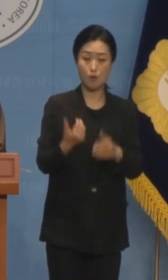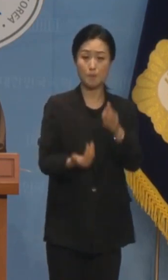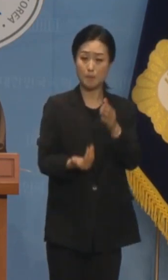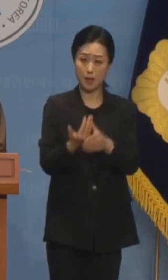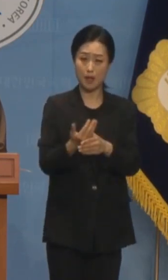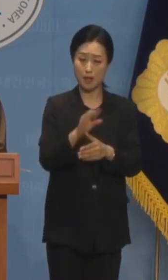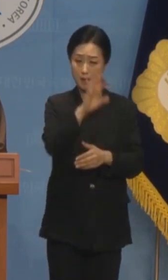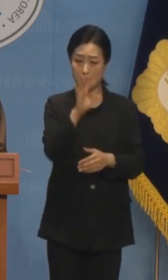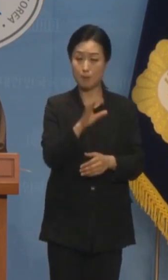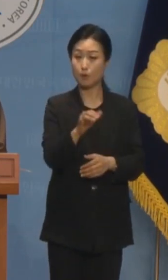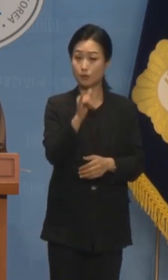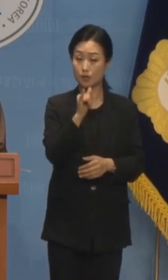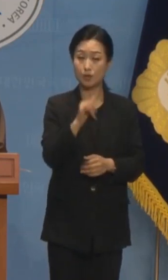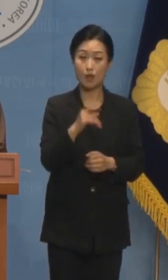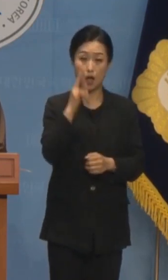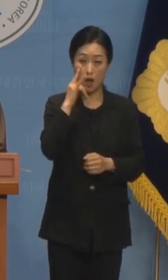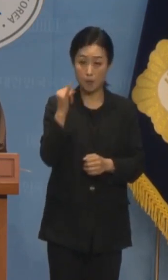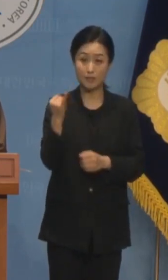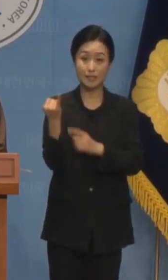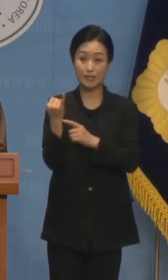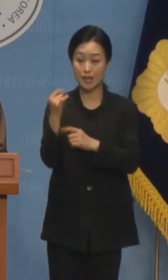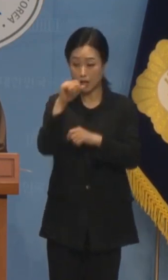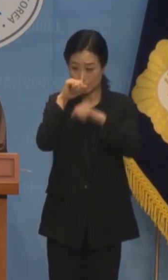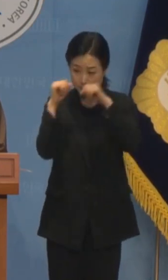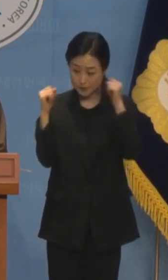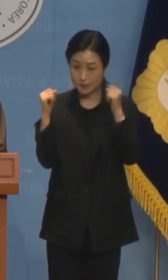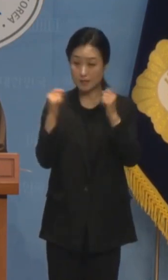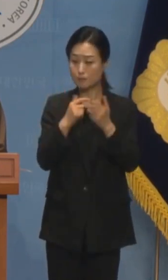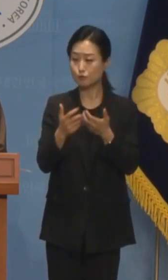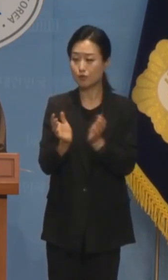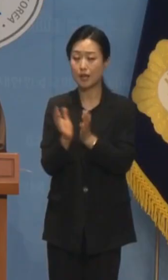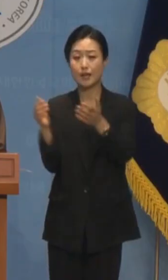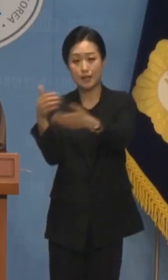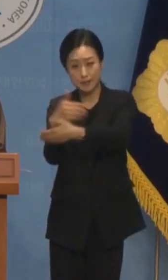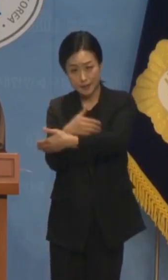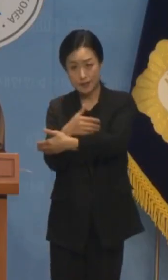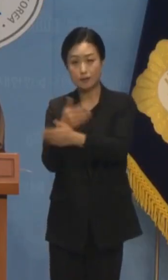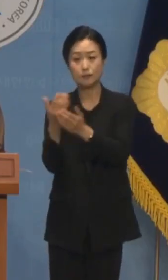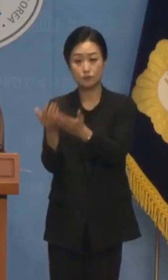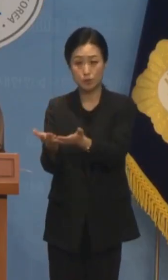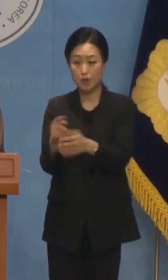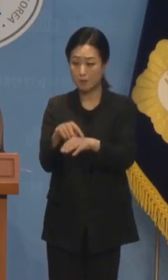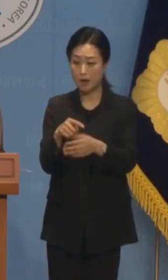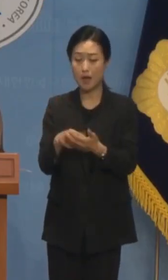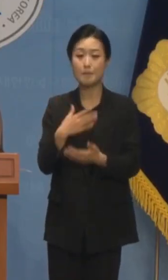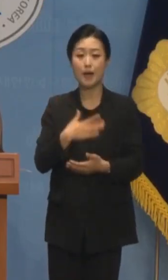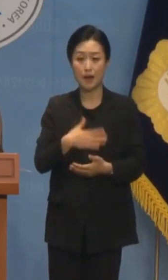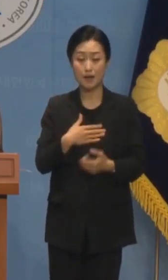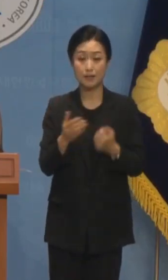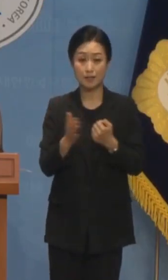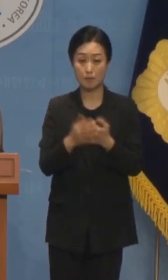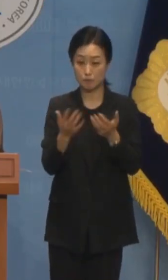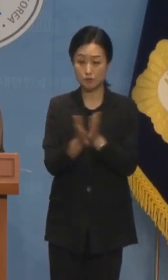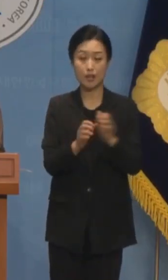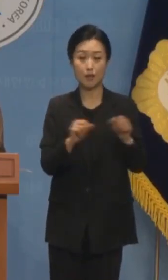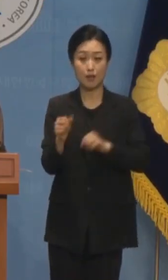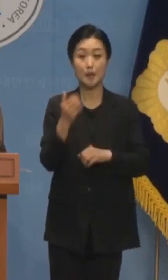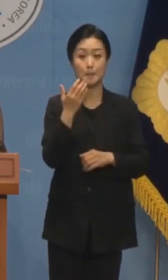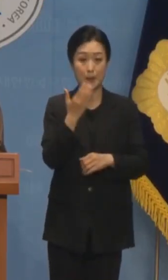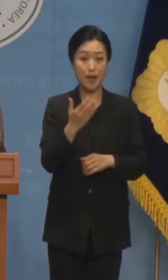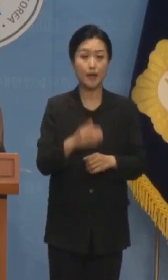어머니 눈물을 민주당은 함께 슬퍼하고 있습니다 그 마음을 알기에 민주당이 나서겠습니다